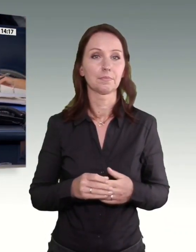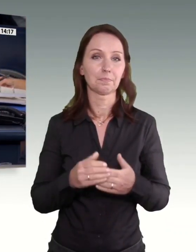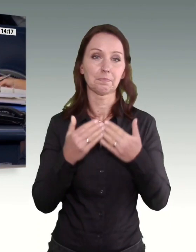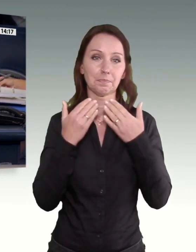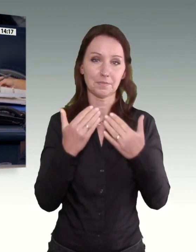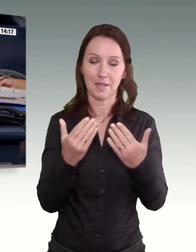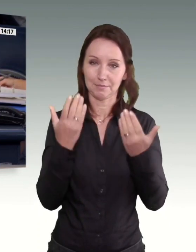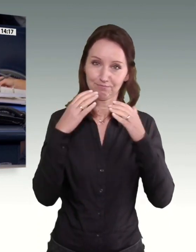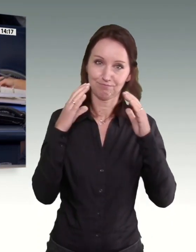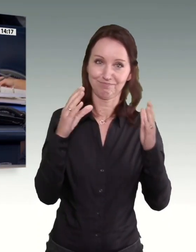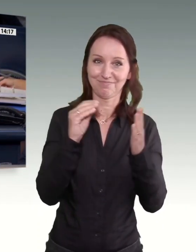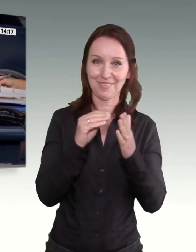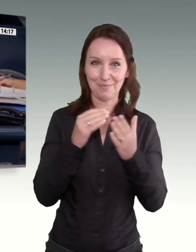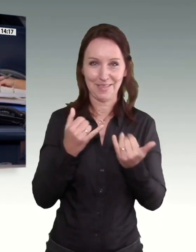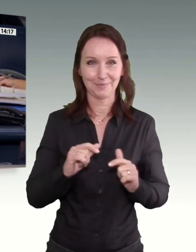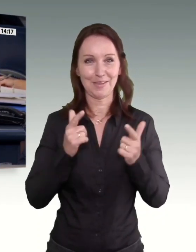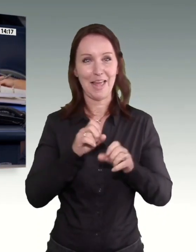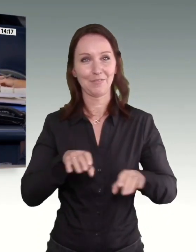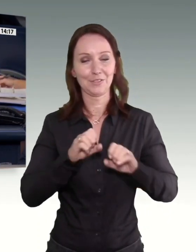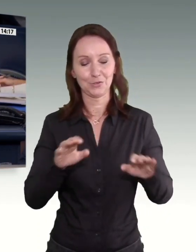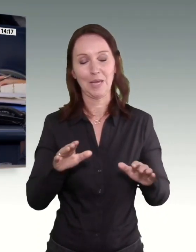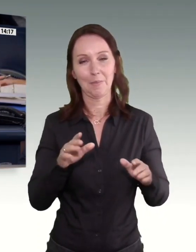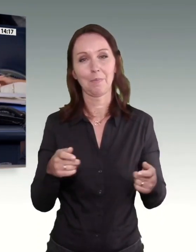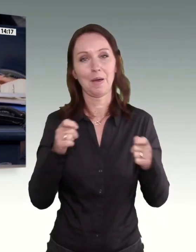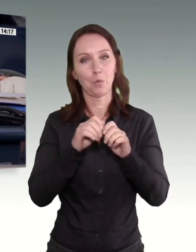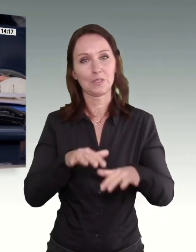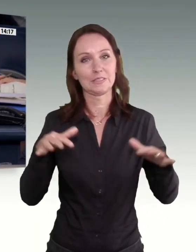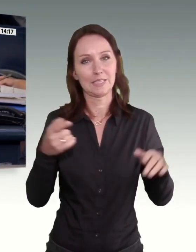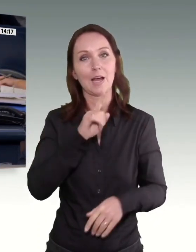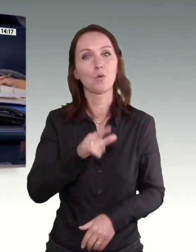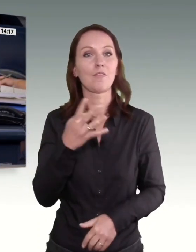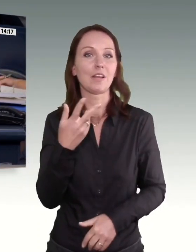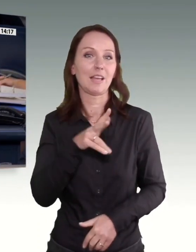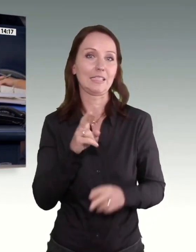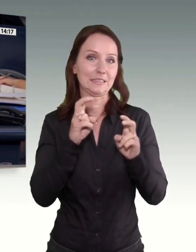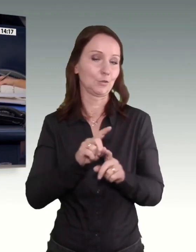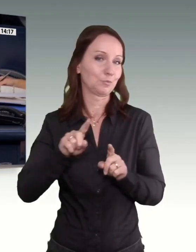die Tagesordnungspunkte